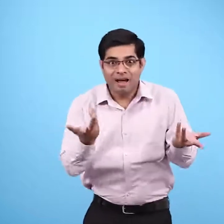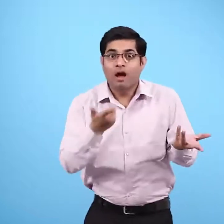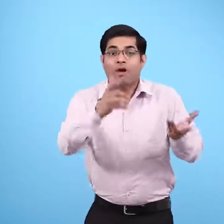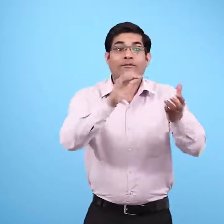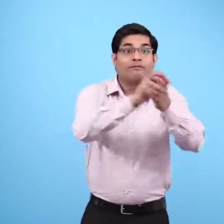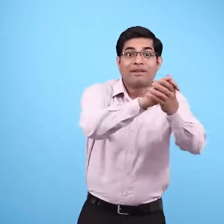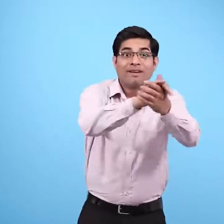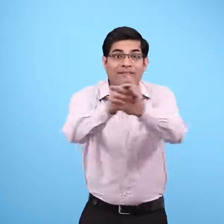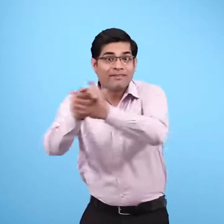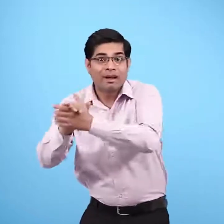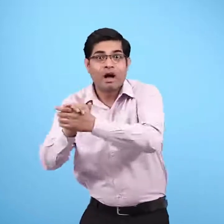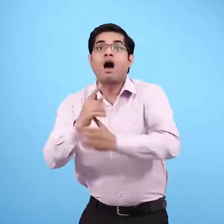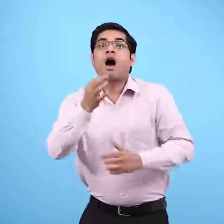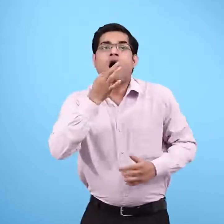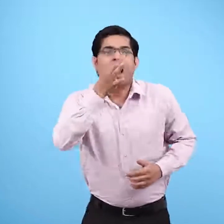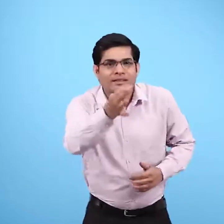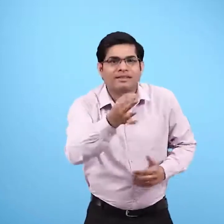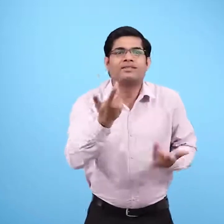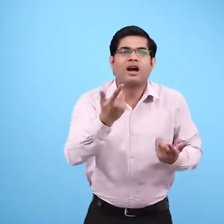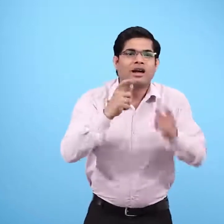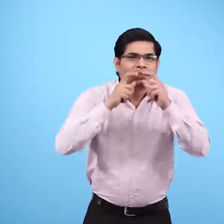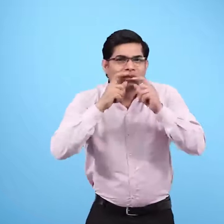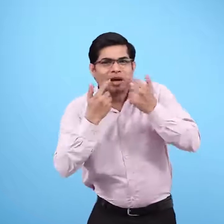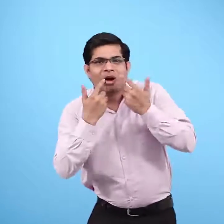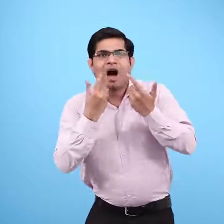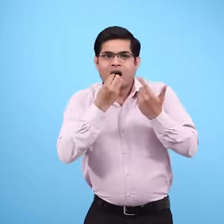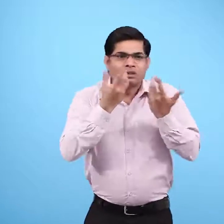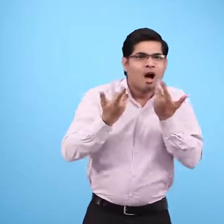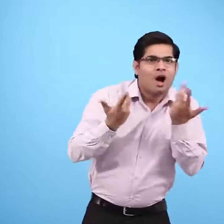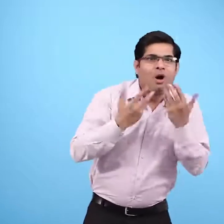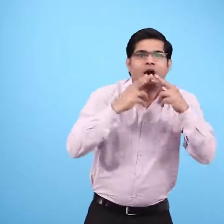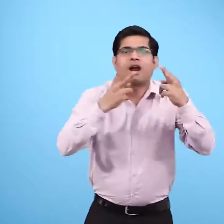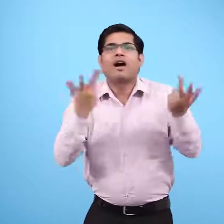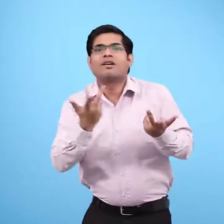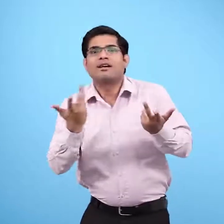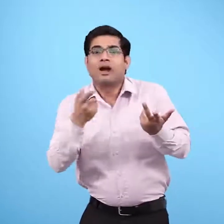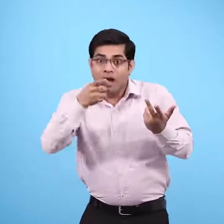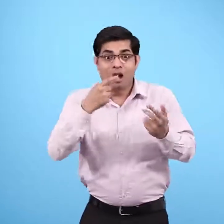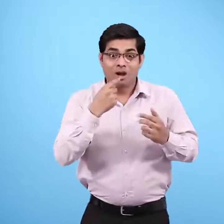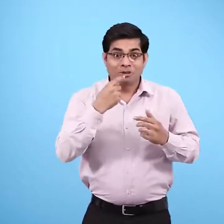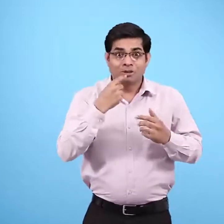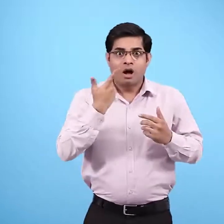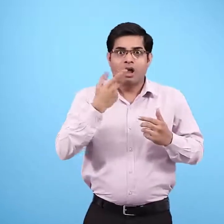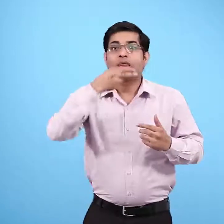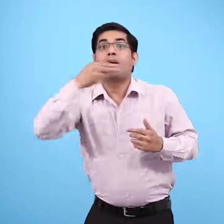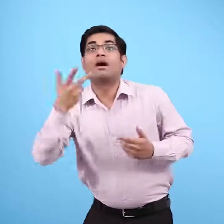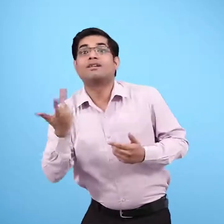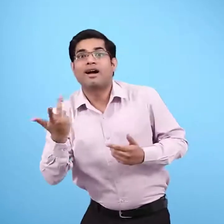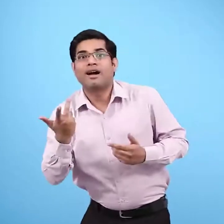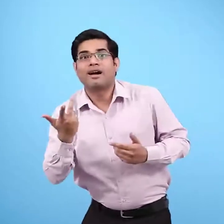अपने साथी से कहो कि वेह तुम्हारे हाव भाव देखकर अनुमान लगाए कि तुमने क्या खाया होगा?